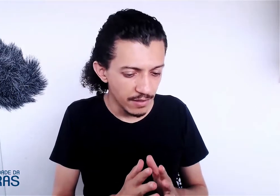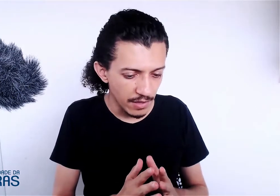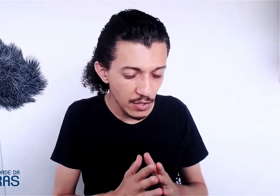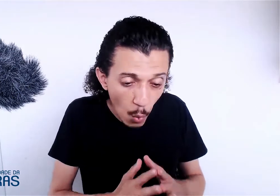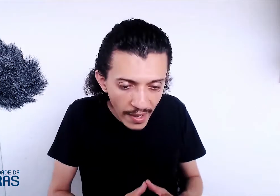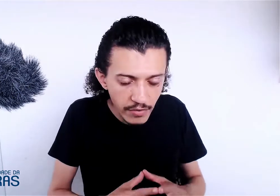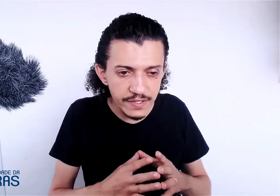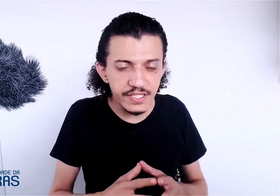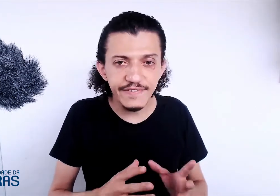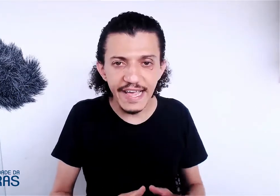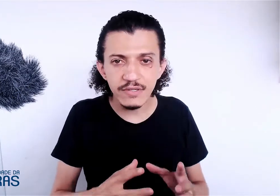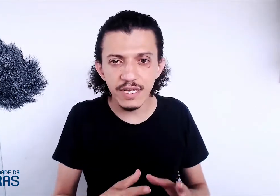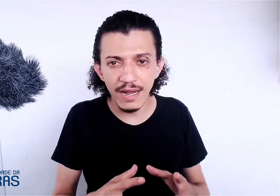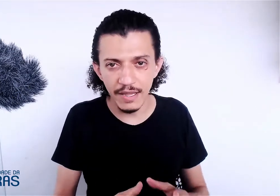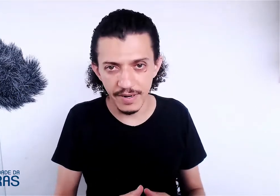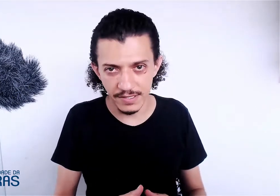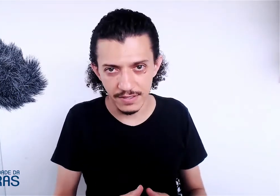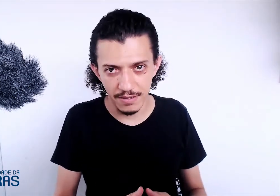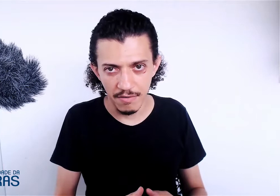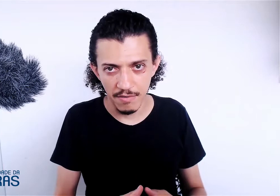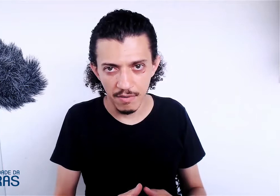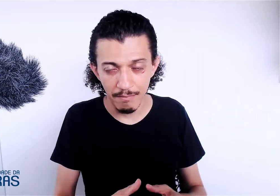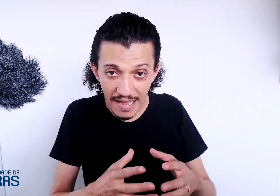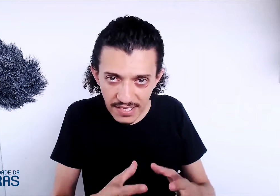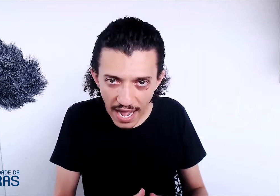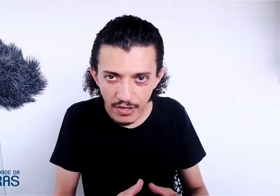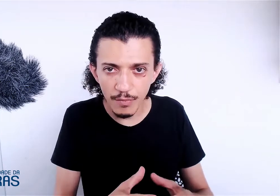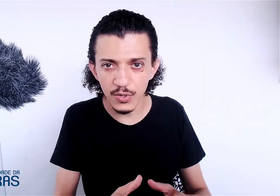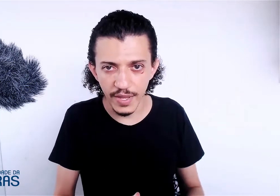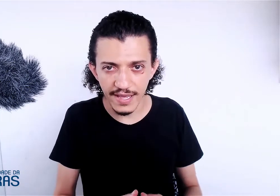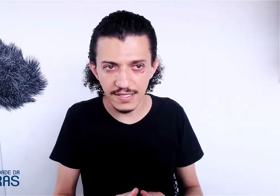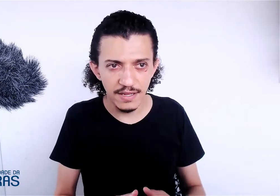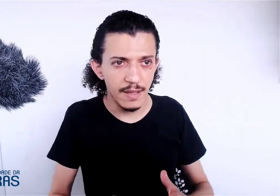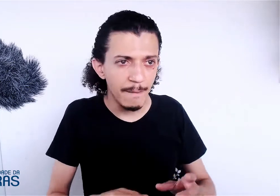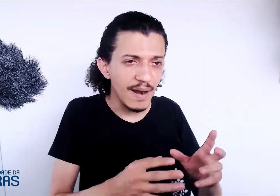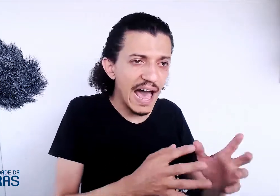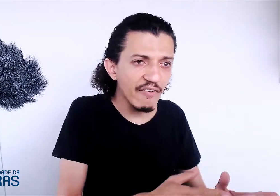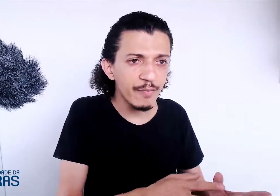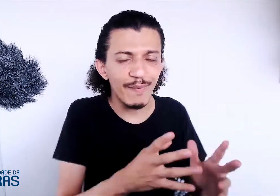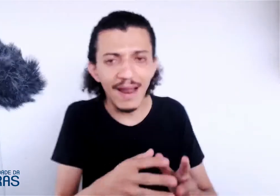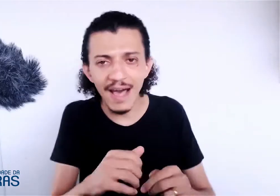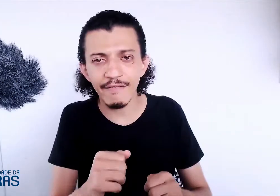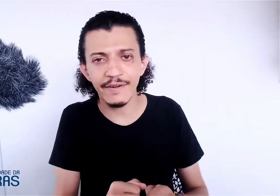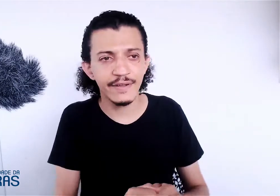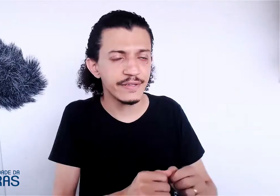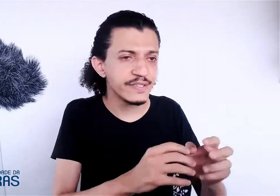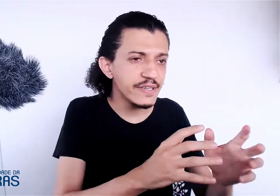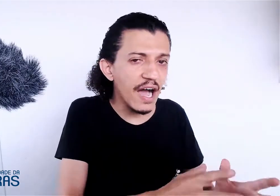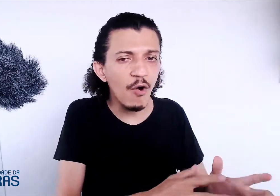enquanto você estiver estudando a Libras, baseado no português, palavra por palavra, sinal